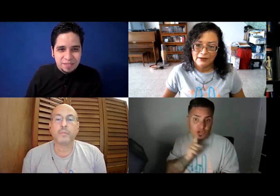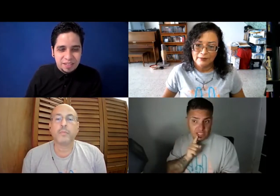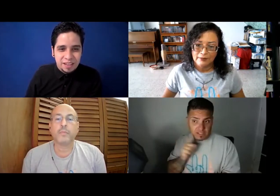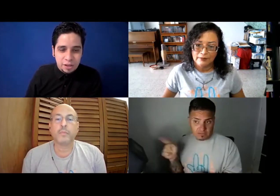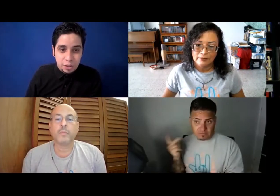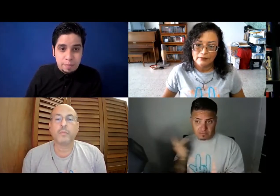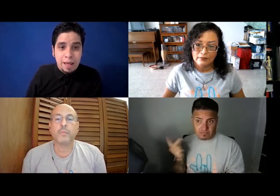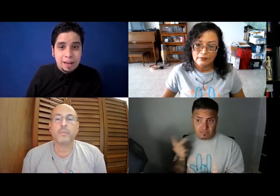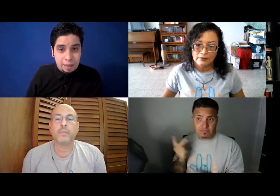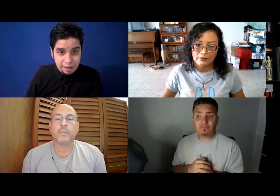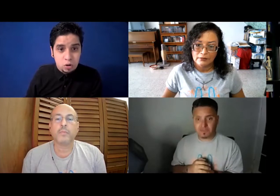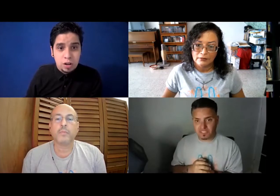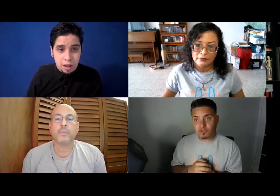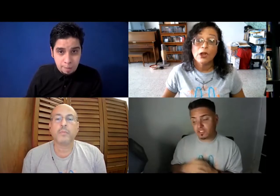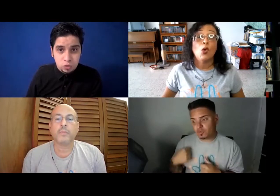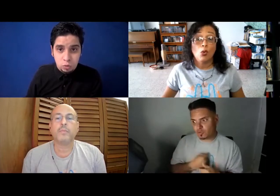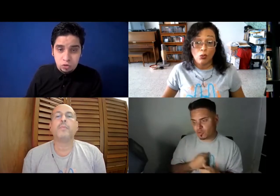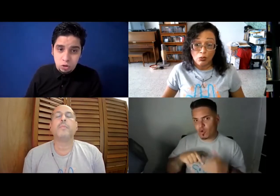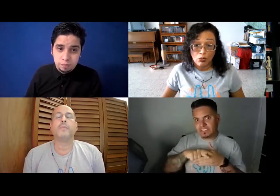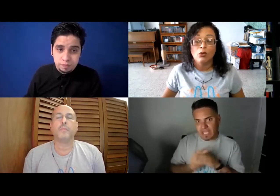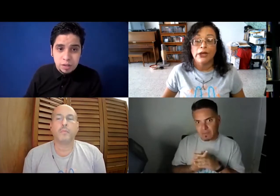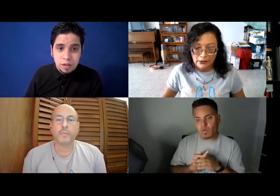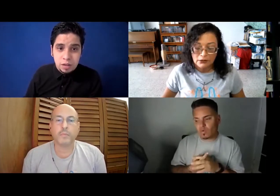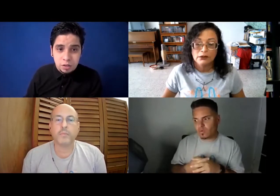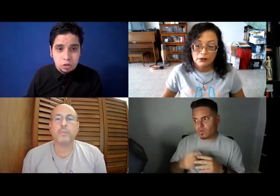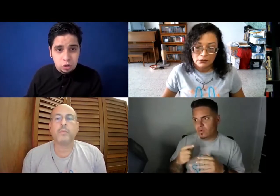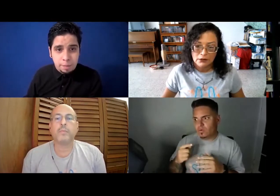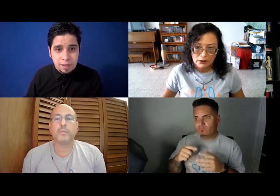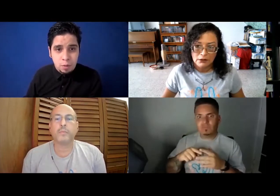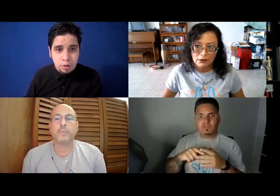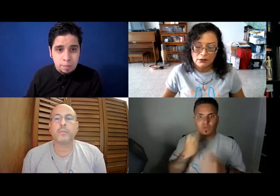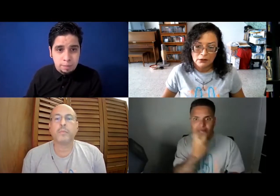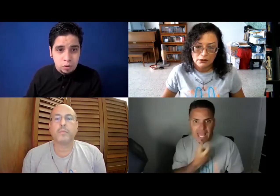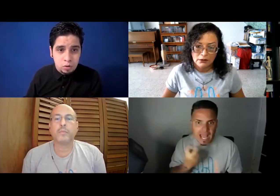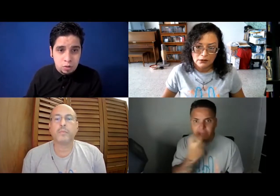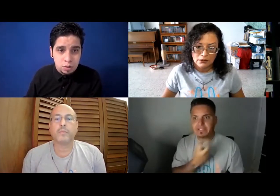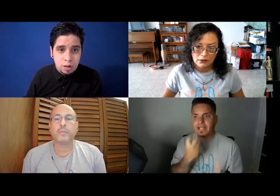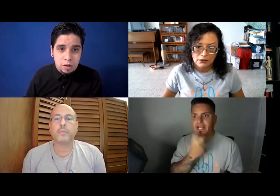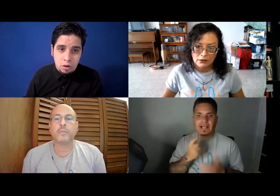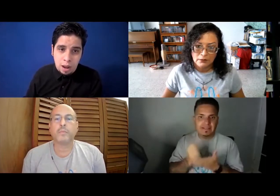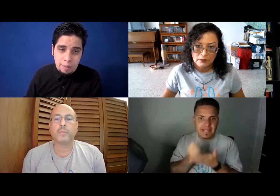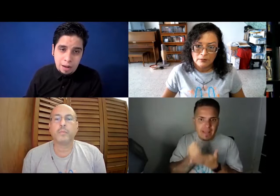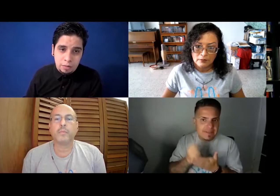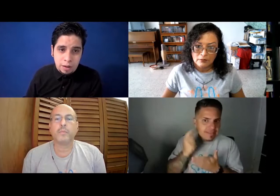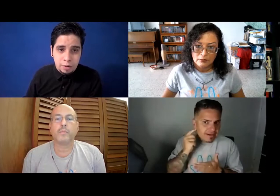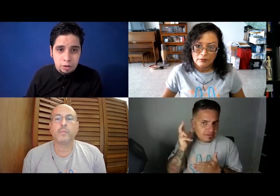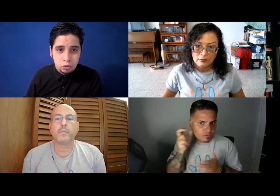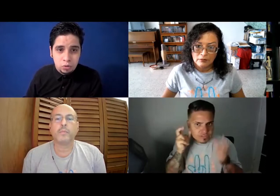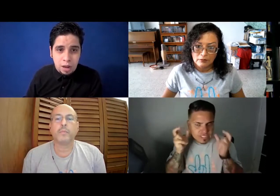Entonces, yo tengo una hermana que también es sorda, ambos somos sordos, y nosotros empezamos, por ejemplo, con la, ¿verdad? La lectura,